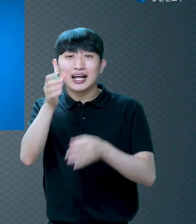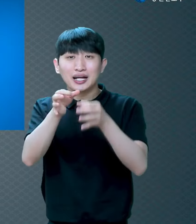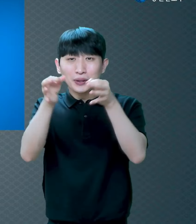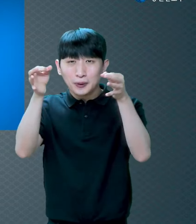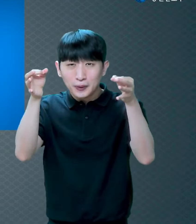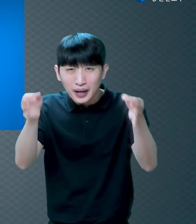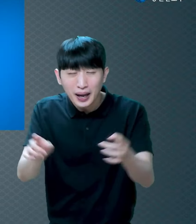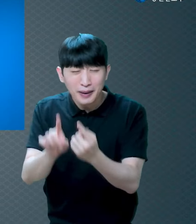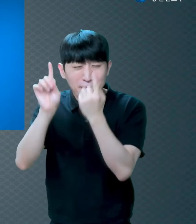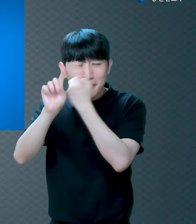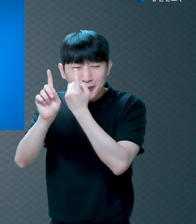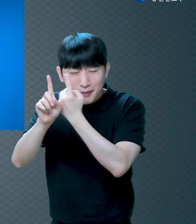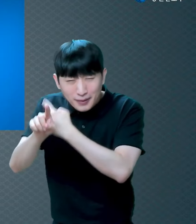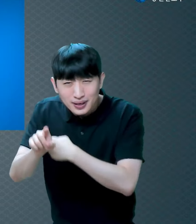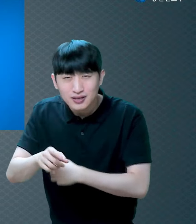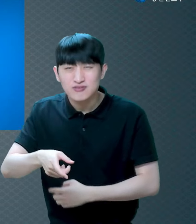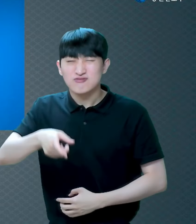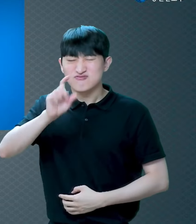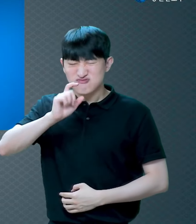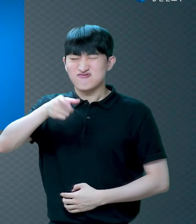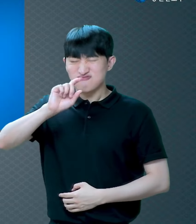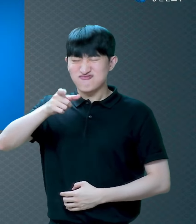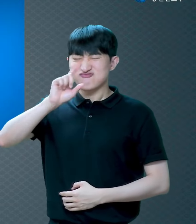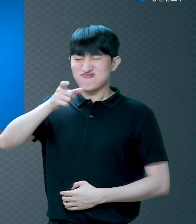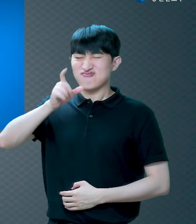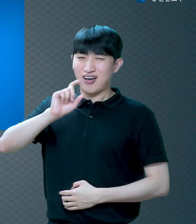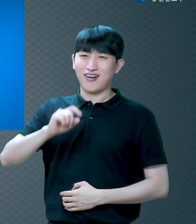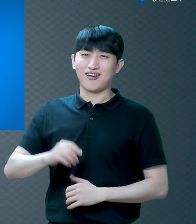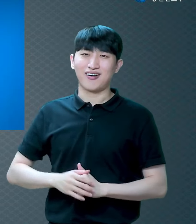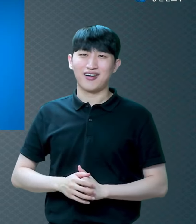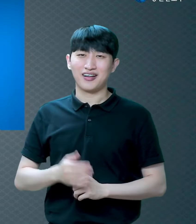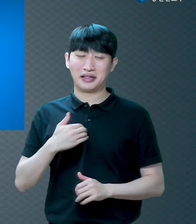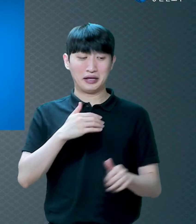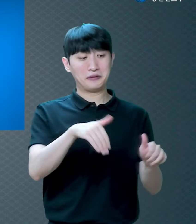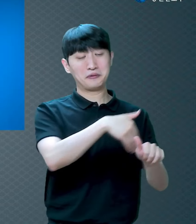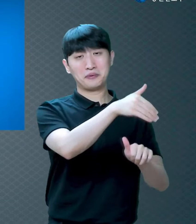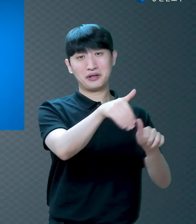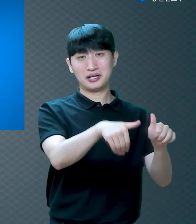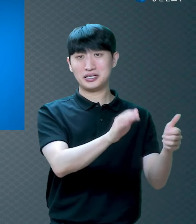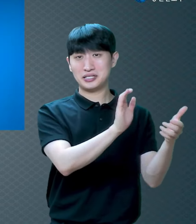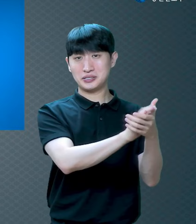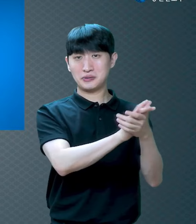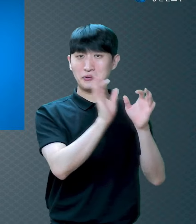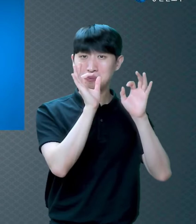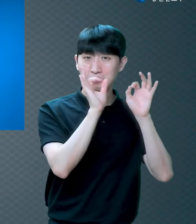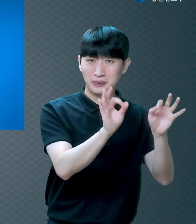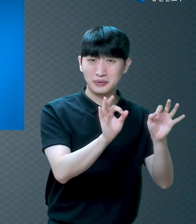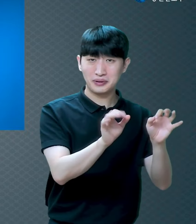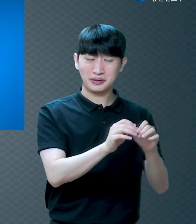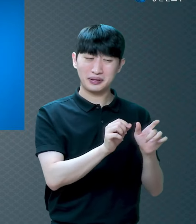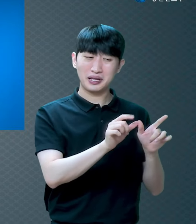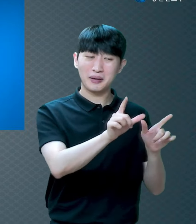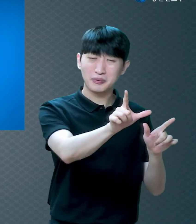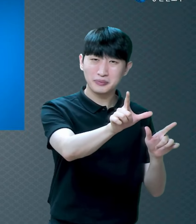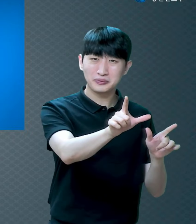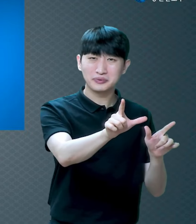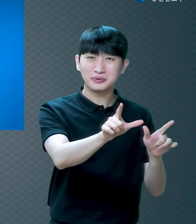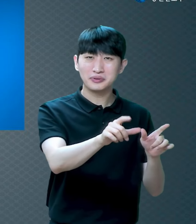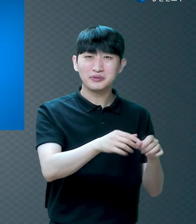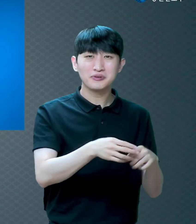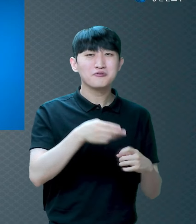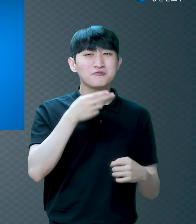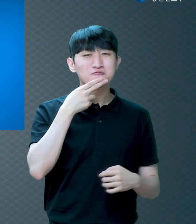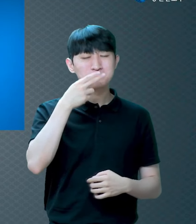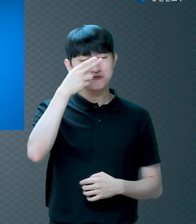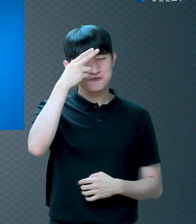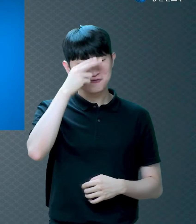먹는 친구는 아무도 없었어요 기본적으로 제 주변에 있는 사람들은 최소한 아주 술을 못 먹는